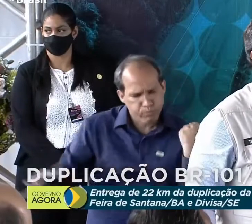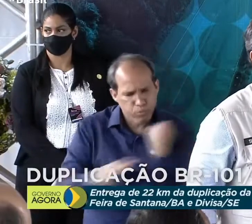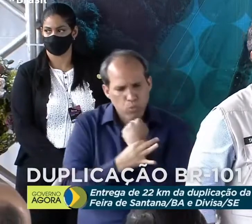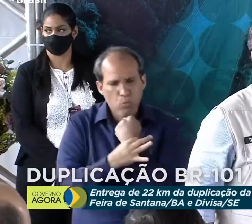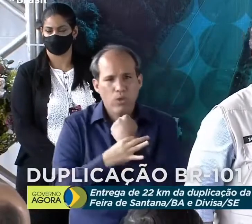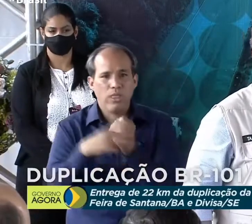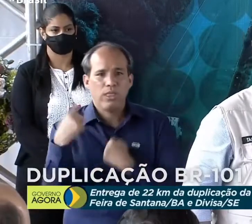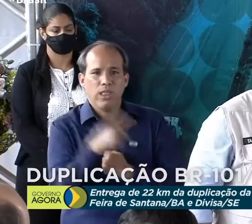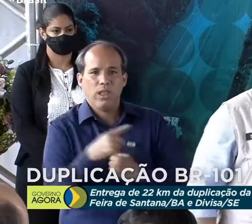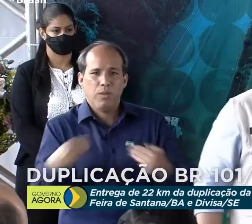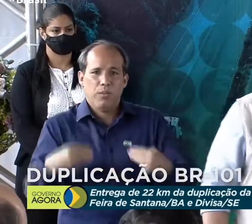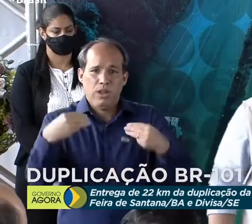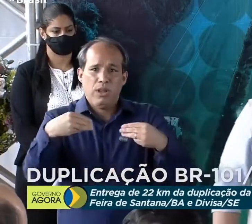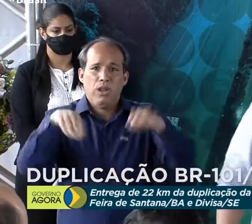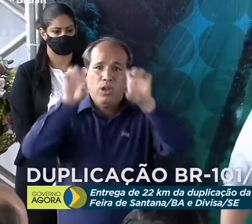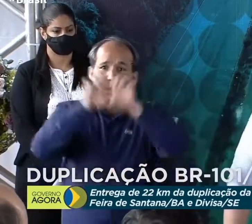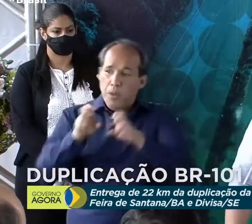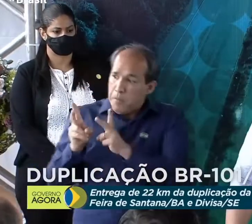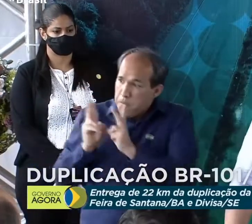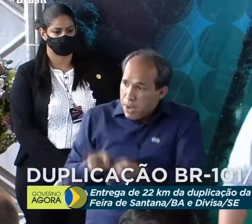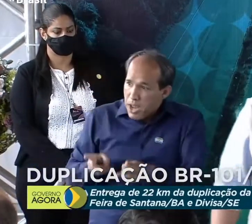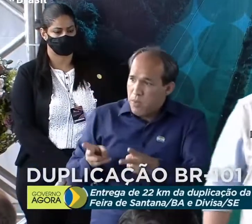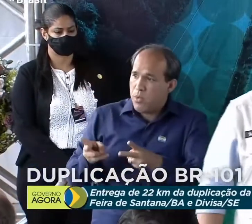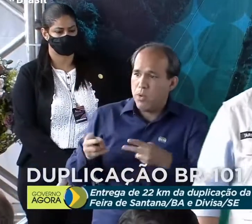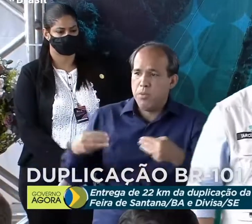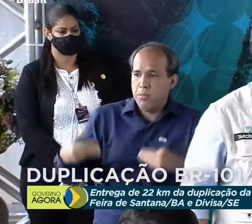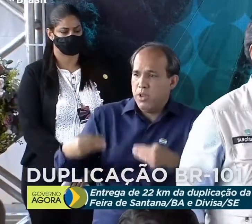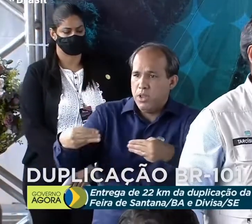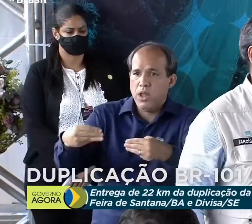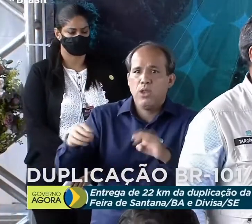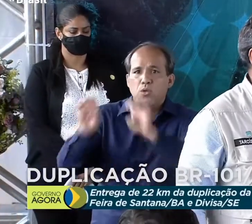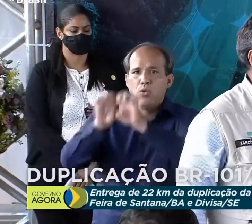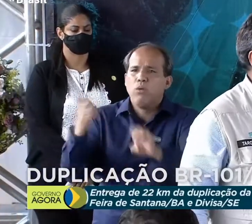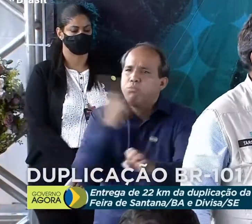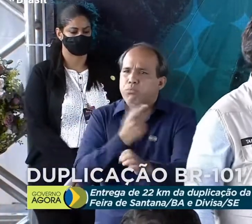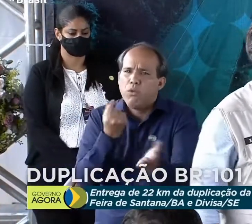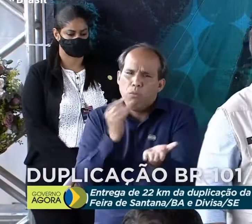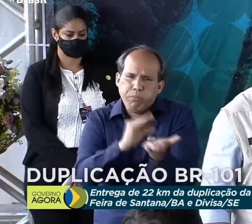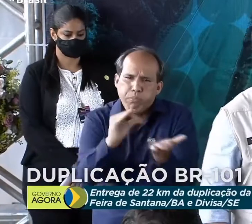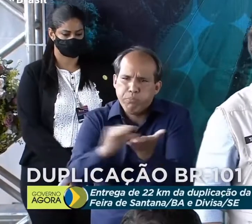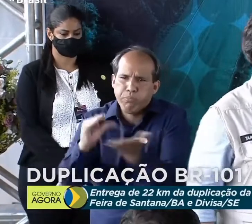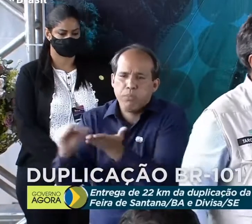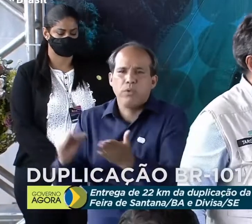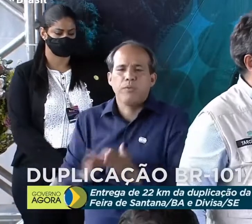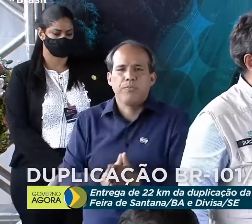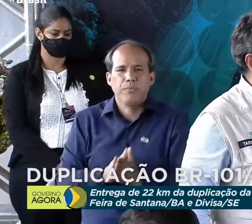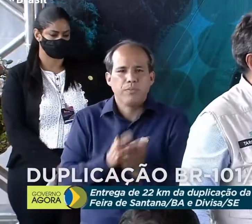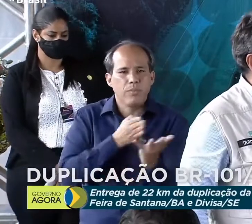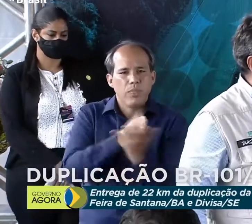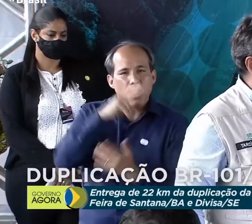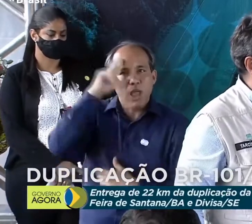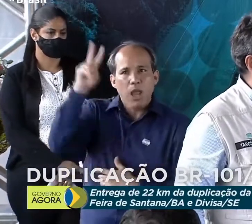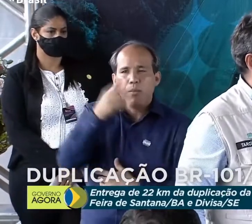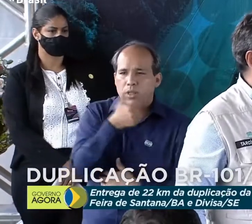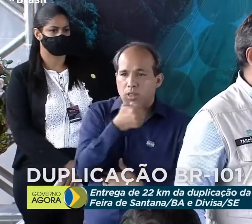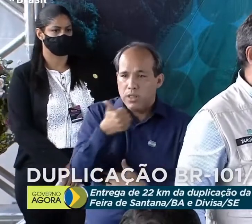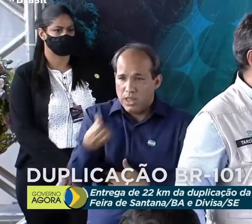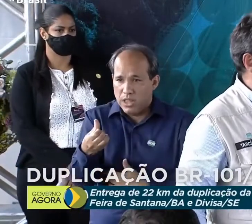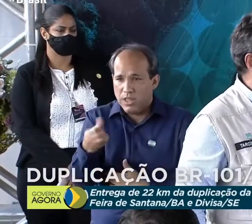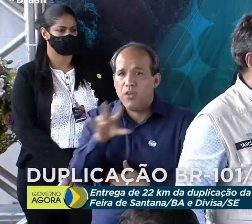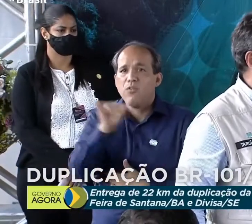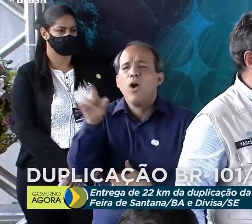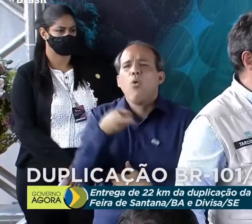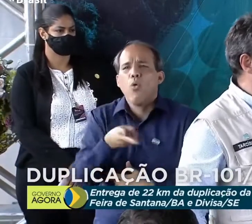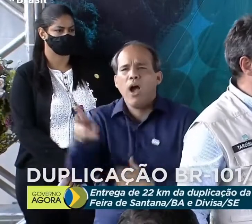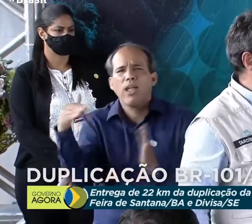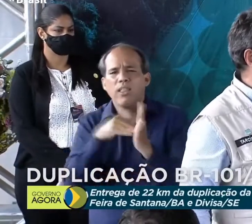ao Ministério da Infraestrutura para que o Ministério faça os investimentos. Eu lembrando aqui que a 116 vai seguir não